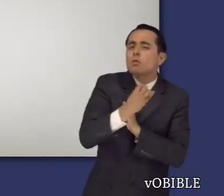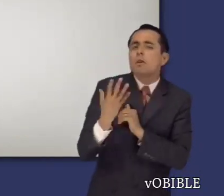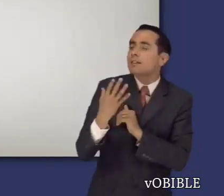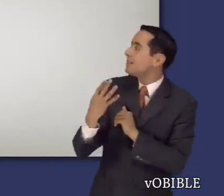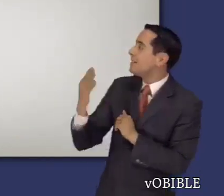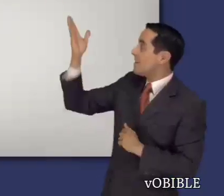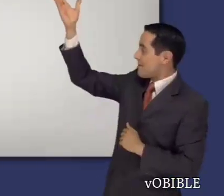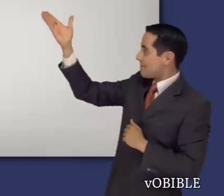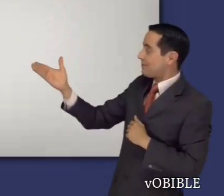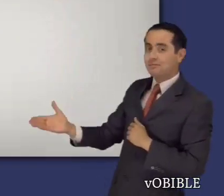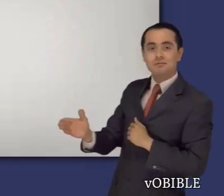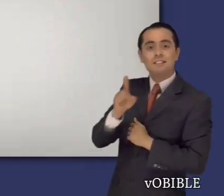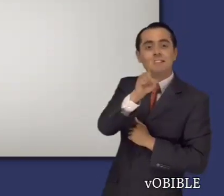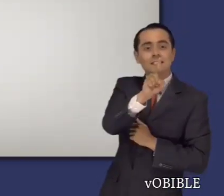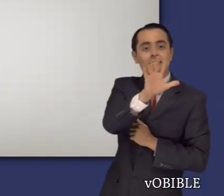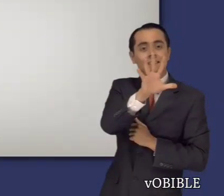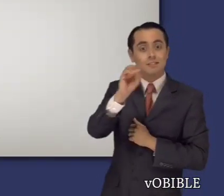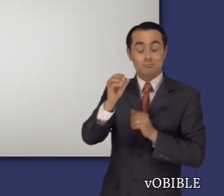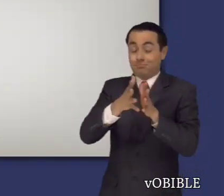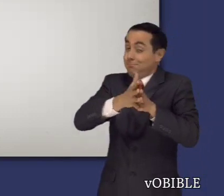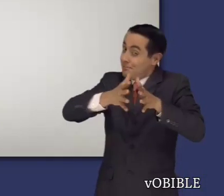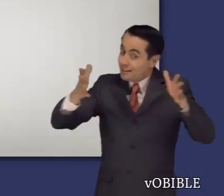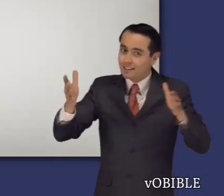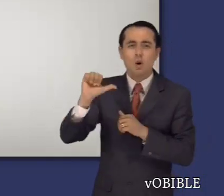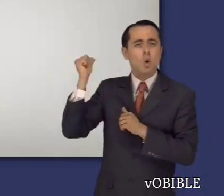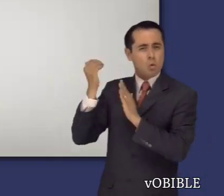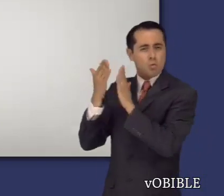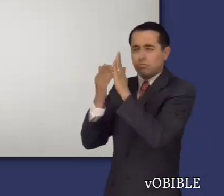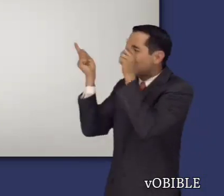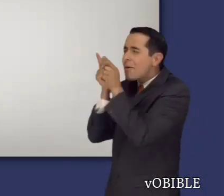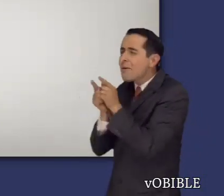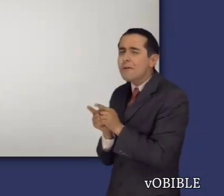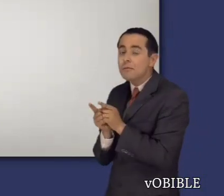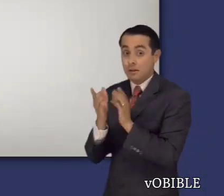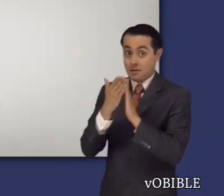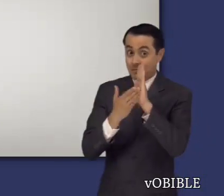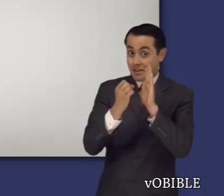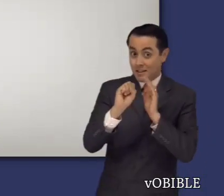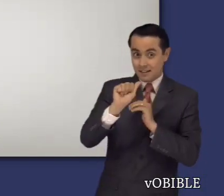Este libro consta de 150 capítulos y es el más largo de la Biblia.